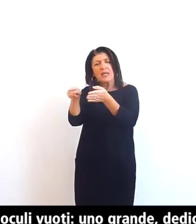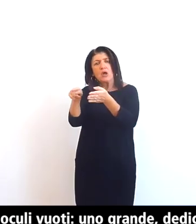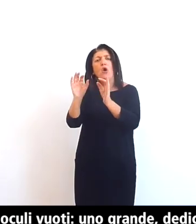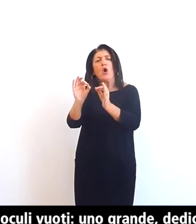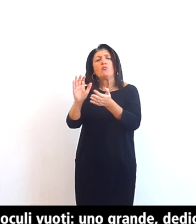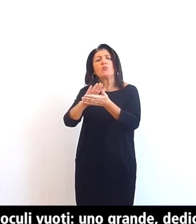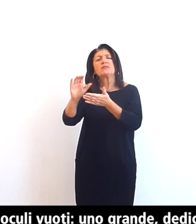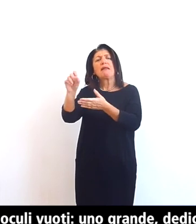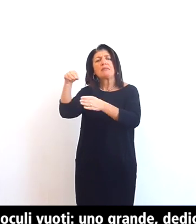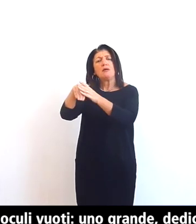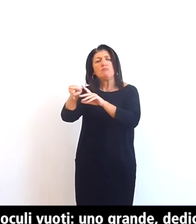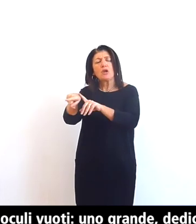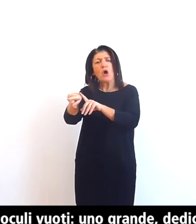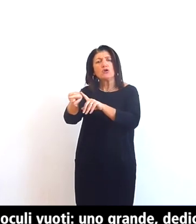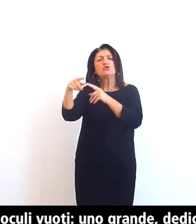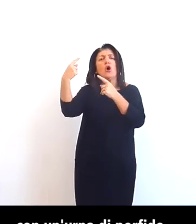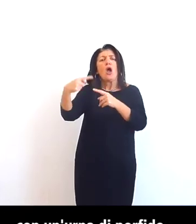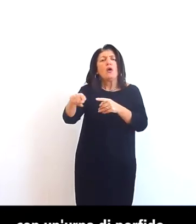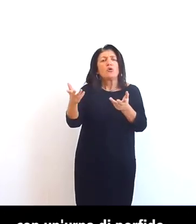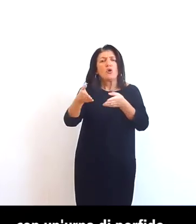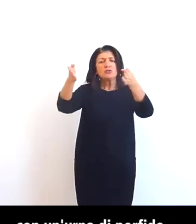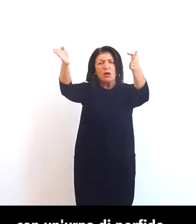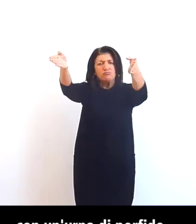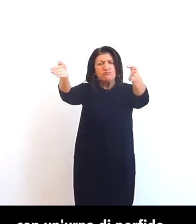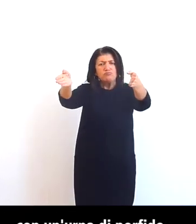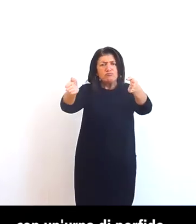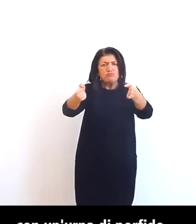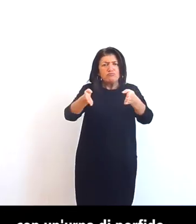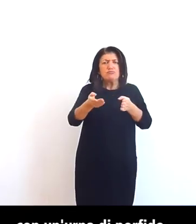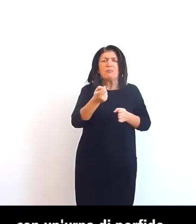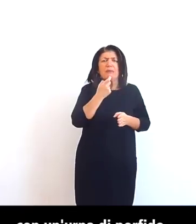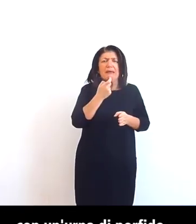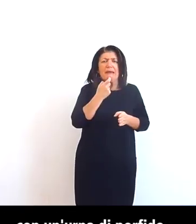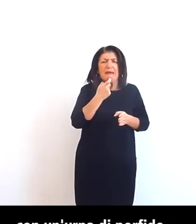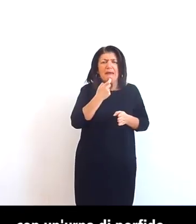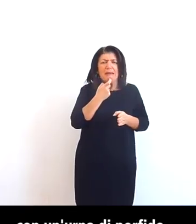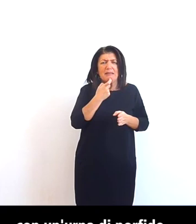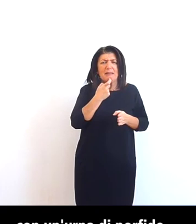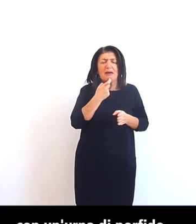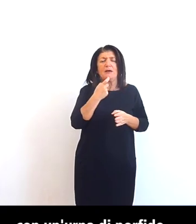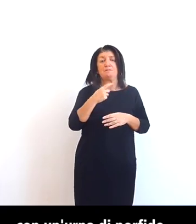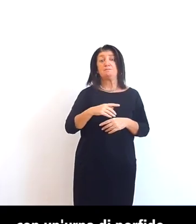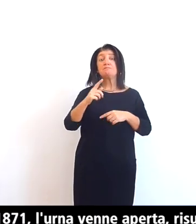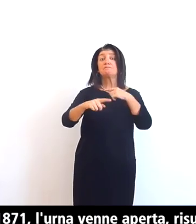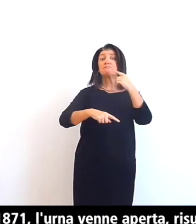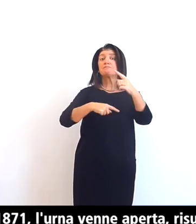'Ambrogio con un'urna di Porfido quando nel 1871